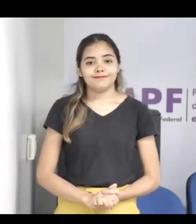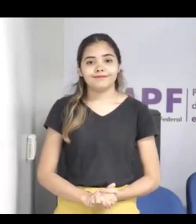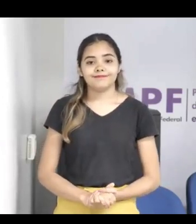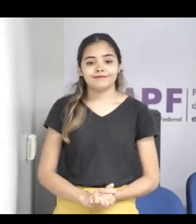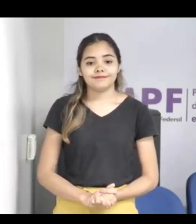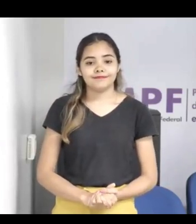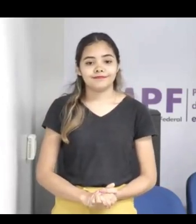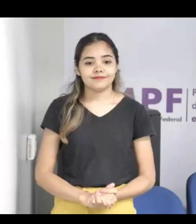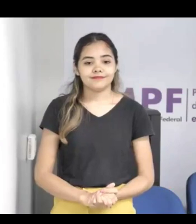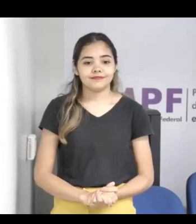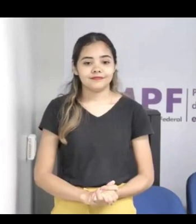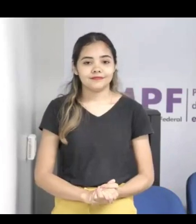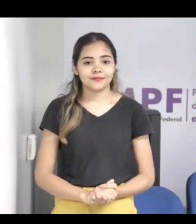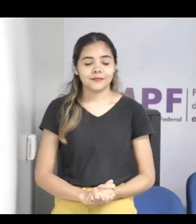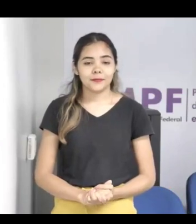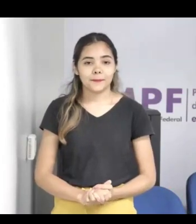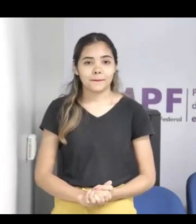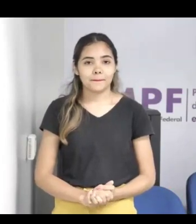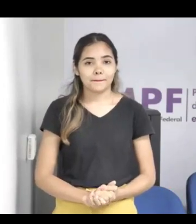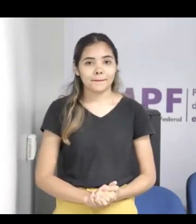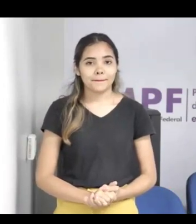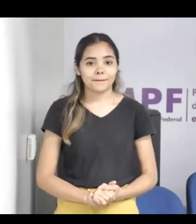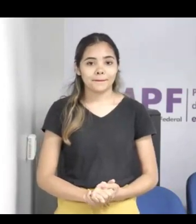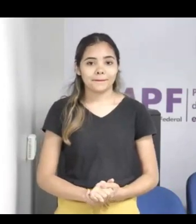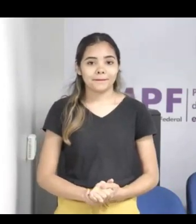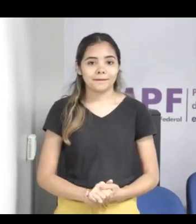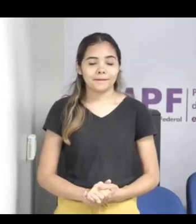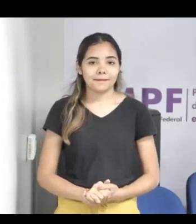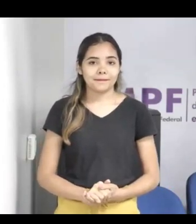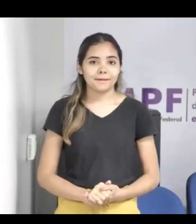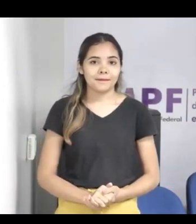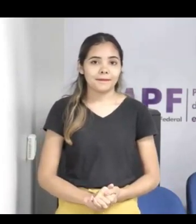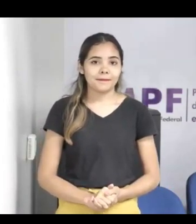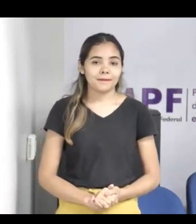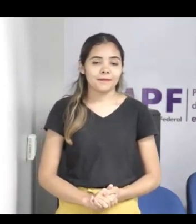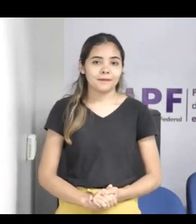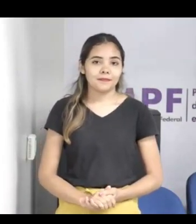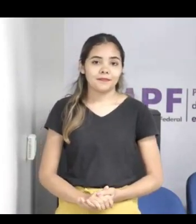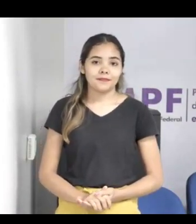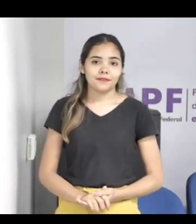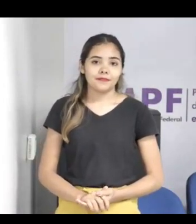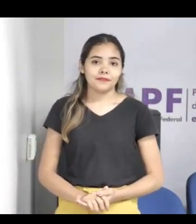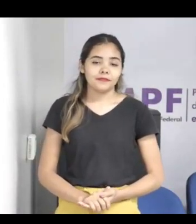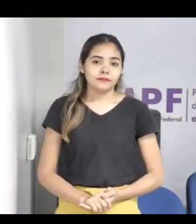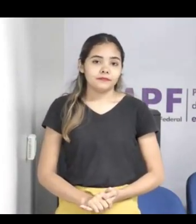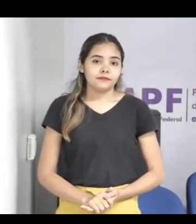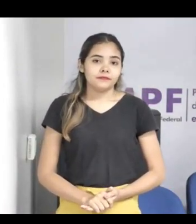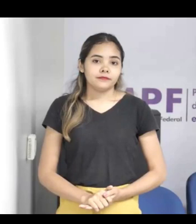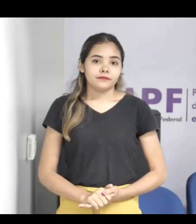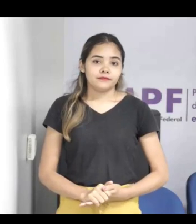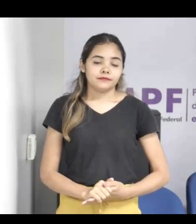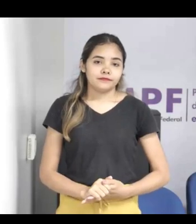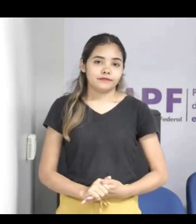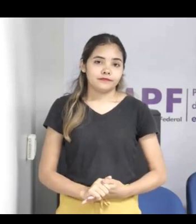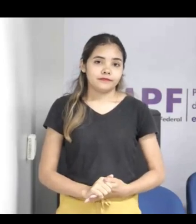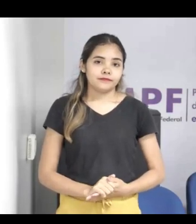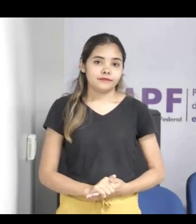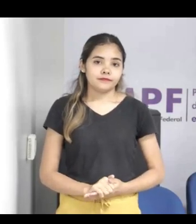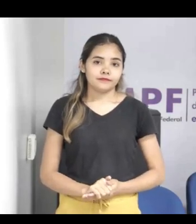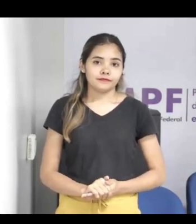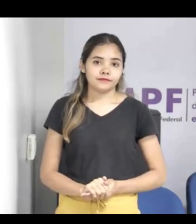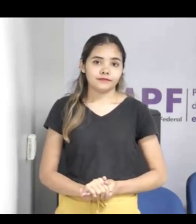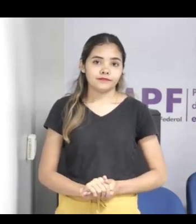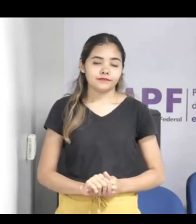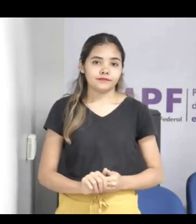terça-feira, para Lagiado, uma cidade bem afetada, e a gente vai começar por lá. Então, e a gente está em pleno Maio